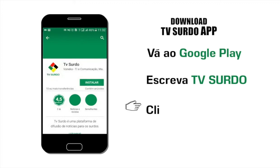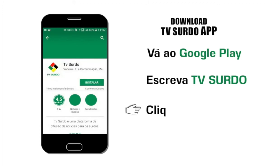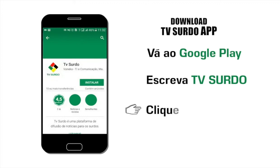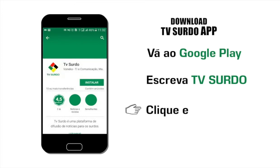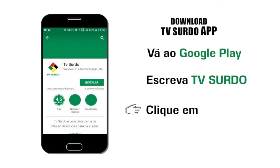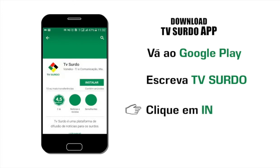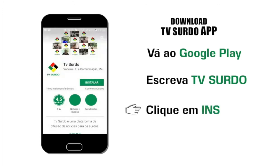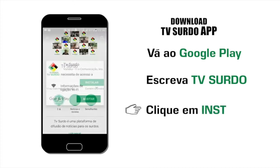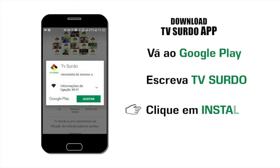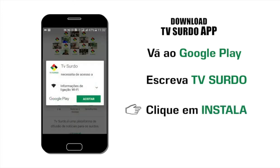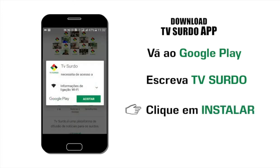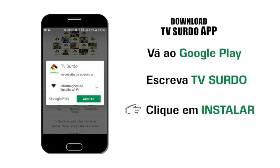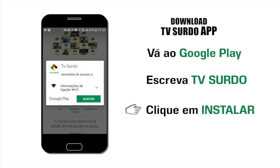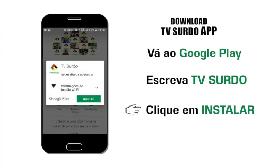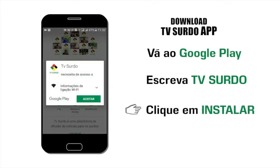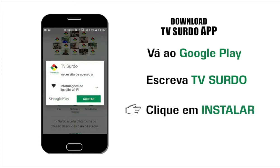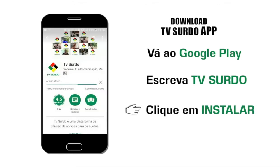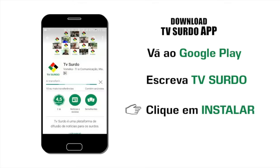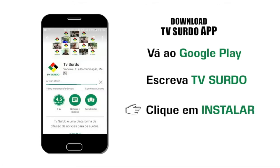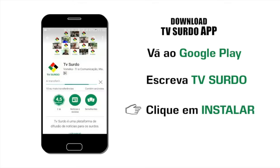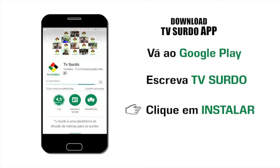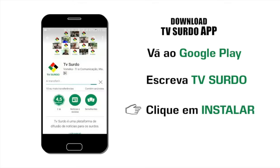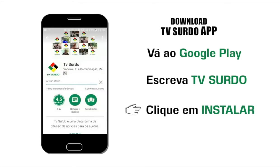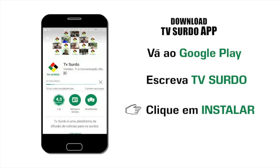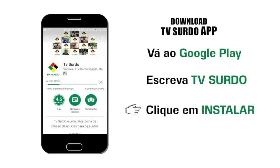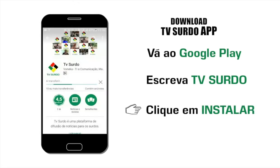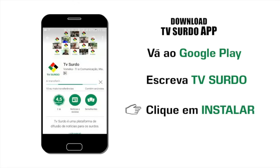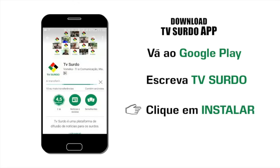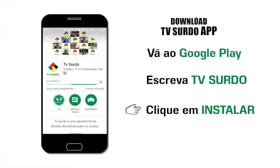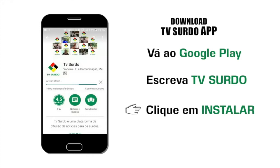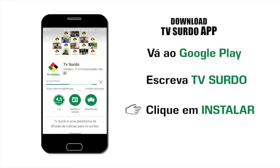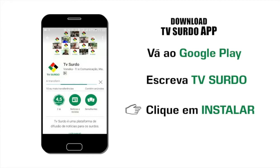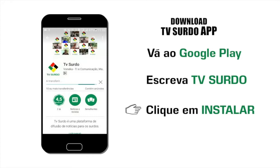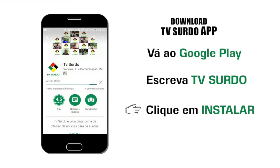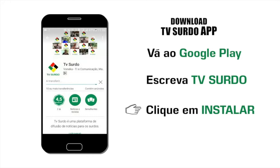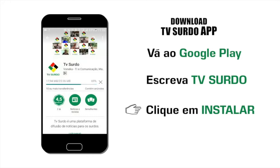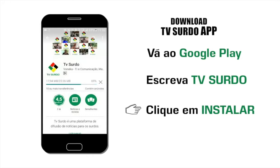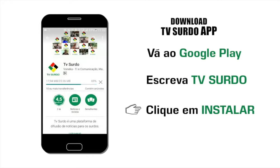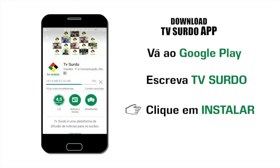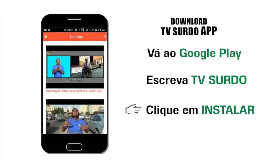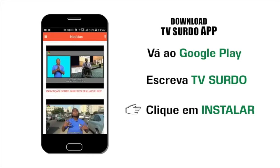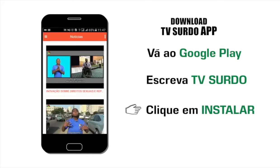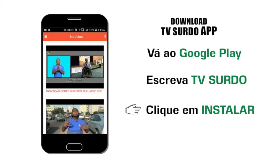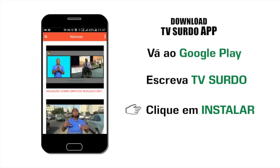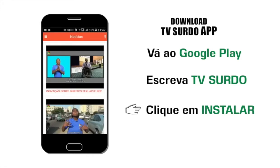Clique no ícone com o emblema da TV surdo e, de seguida, instale. E já está!